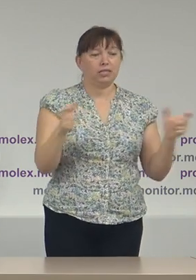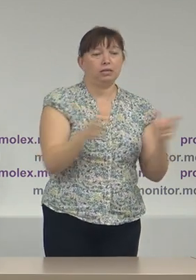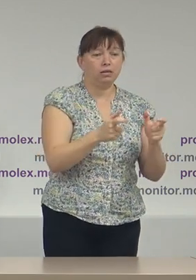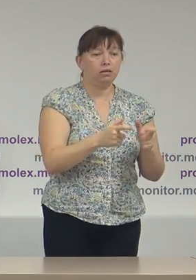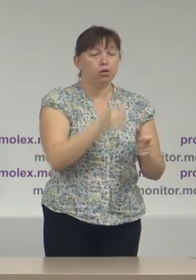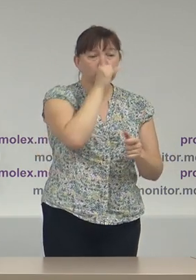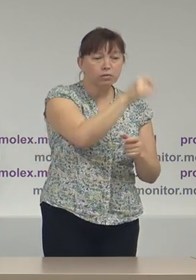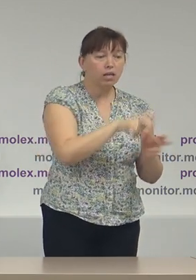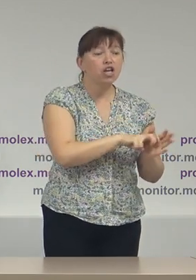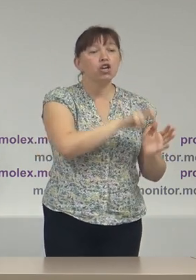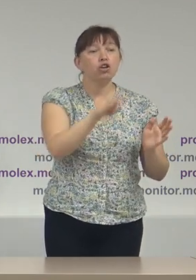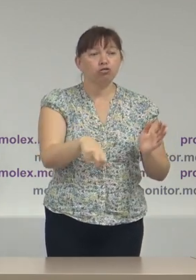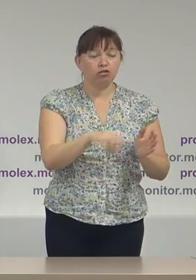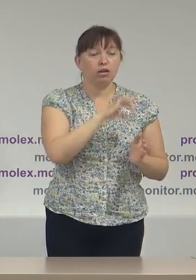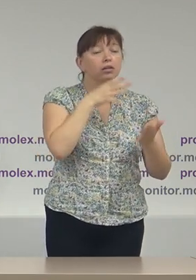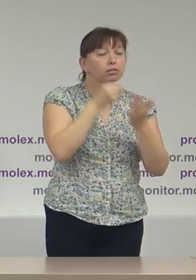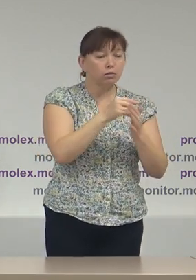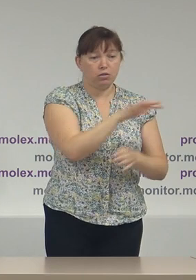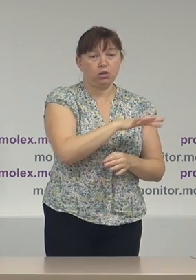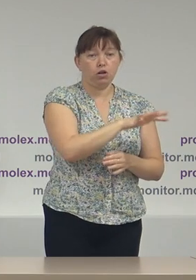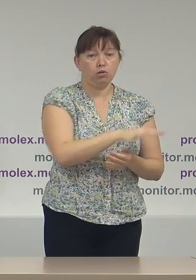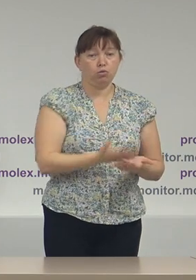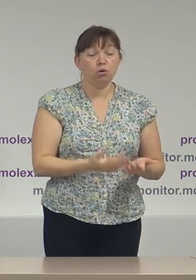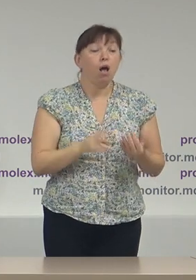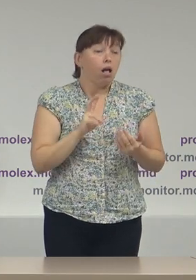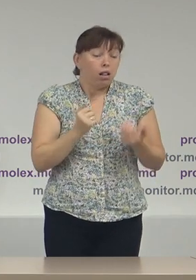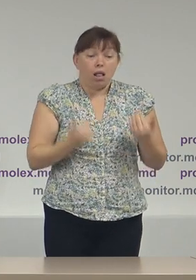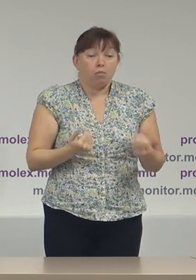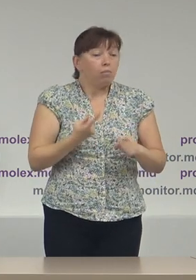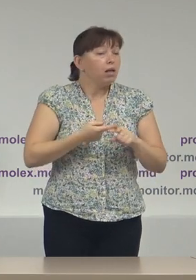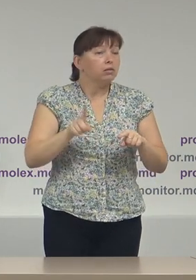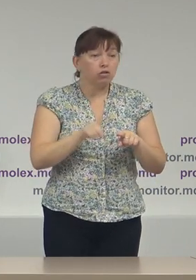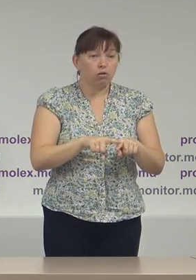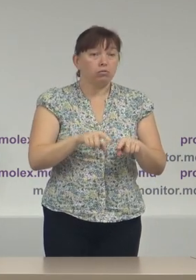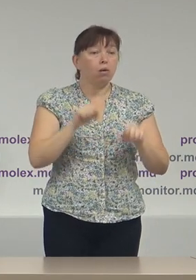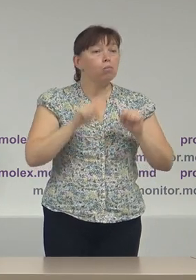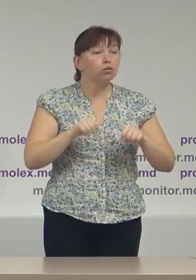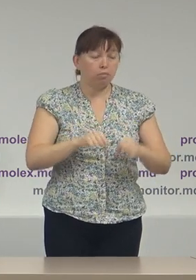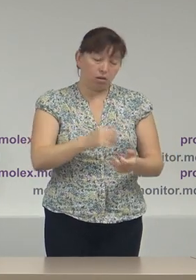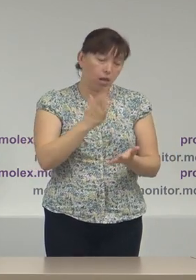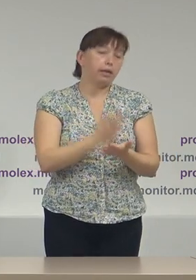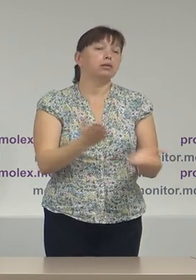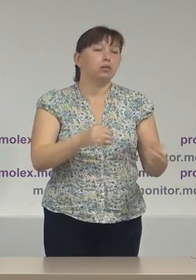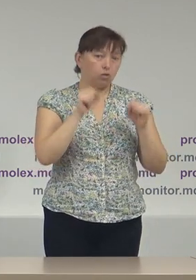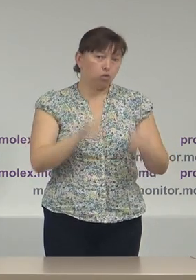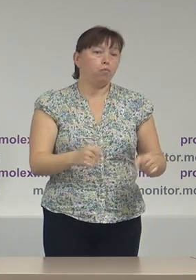ieșirea din acest teritoriu. Dar la moment această posibilitate există,